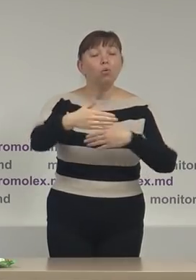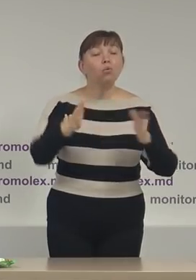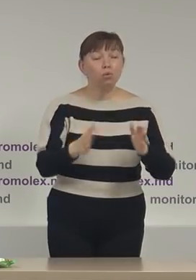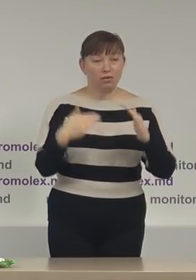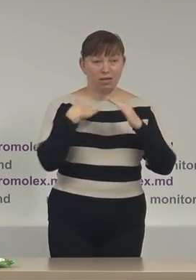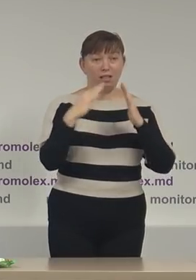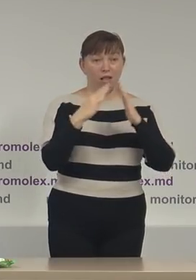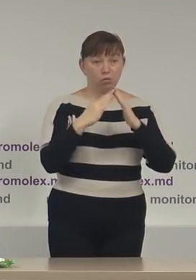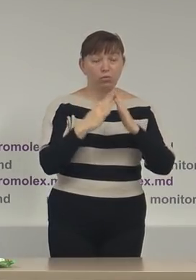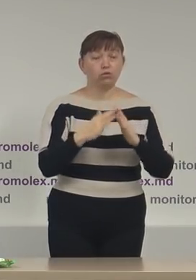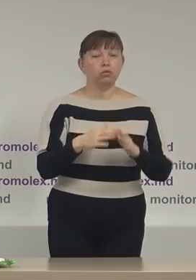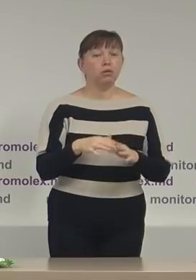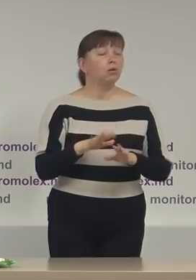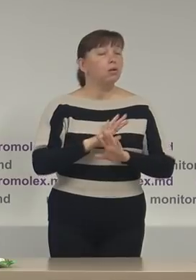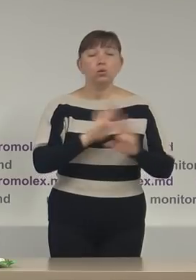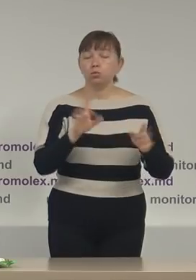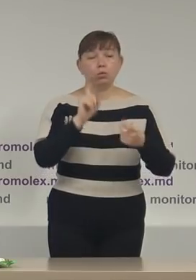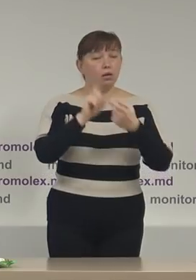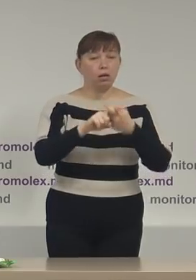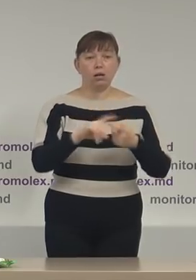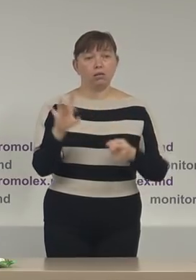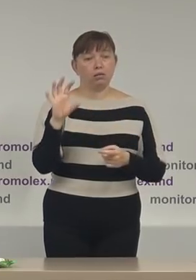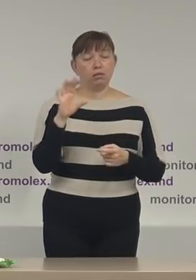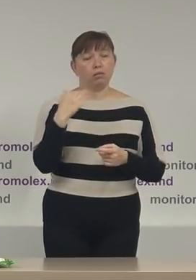imobile la domiciliu nu se referă la